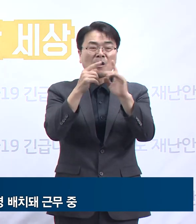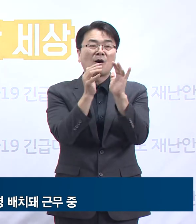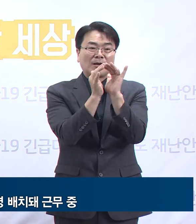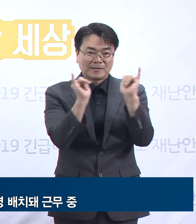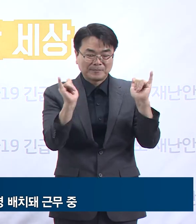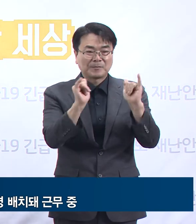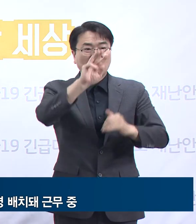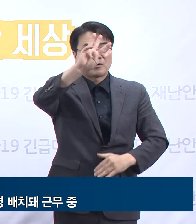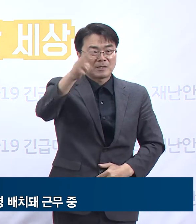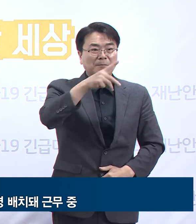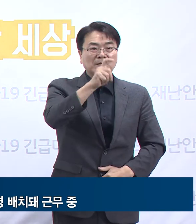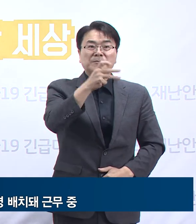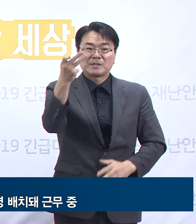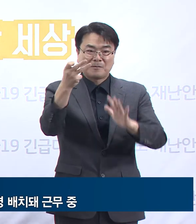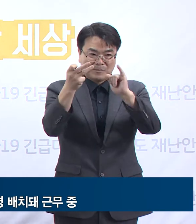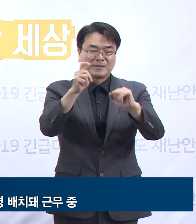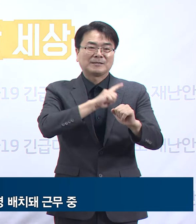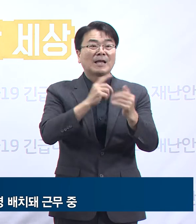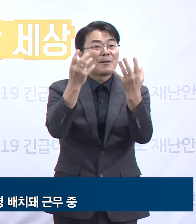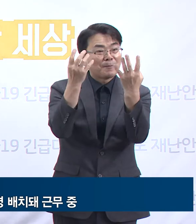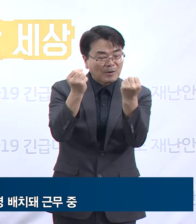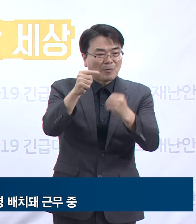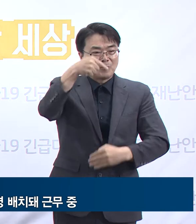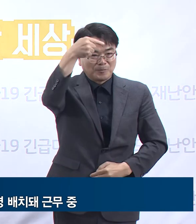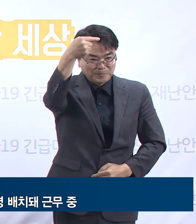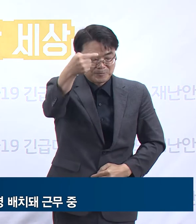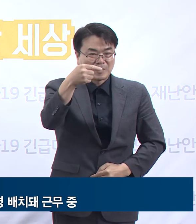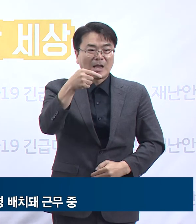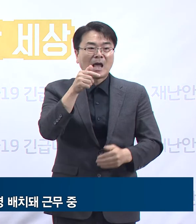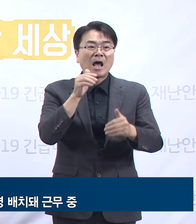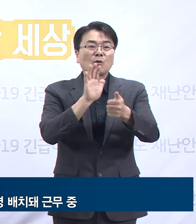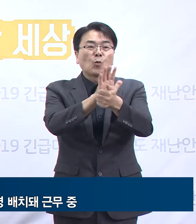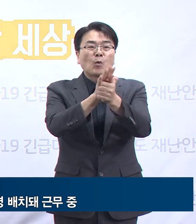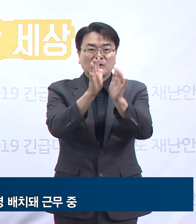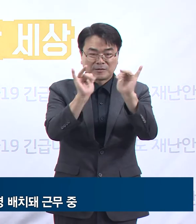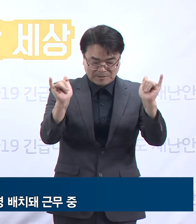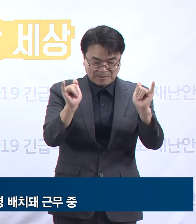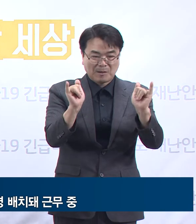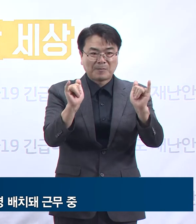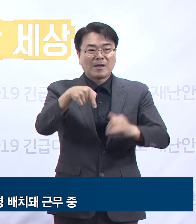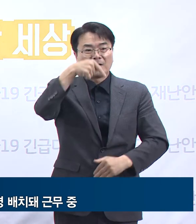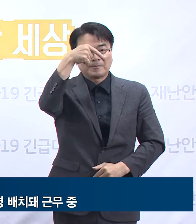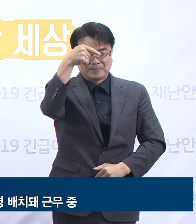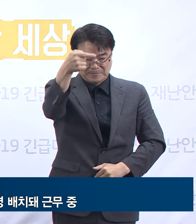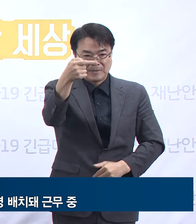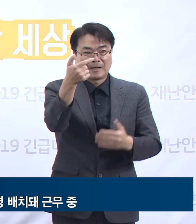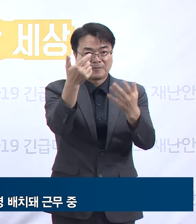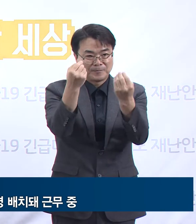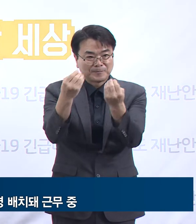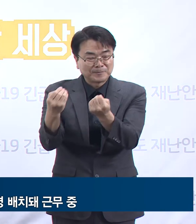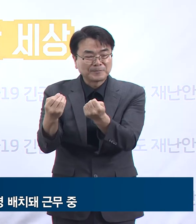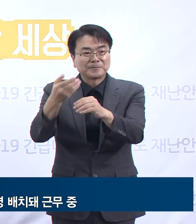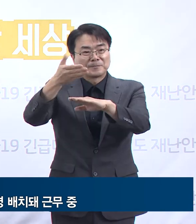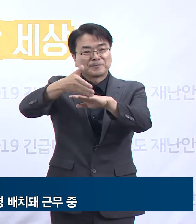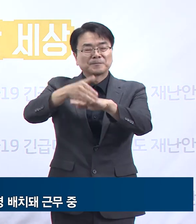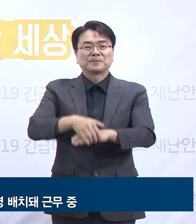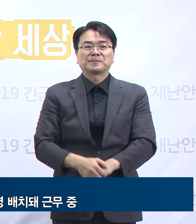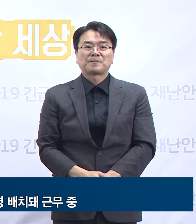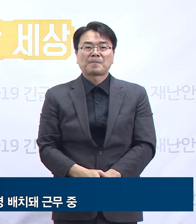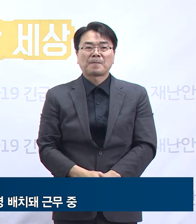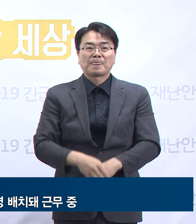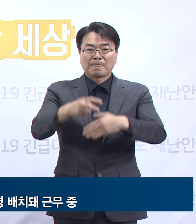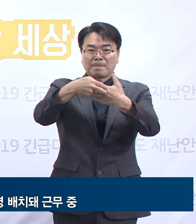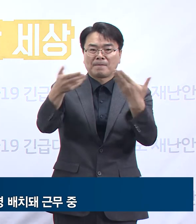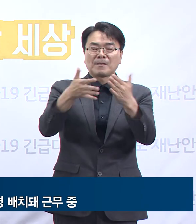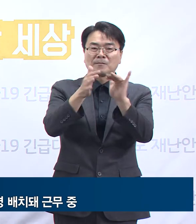313명으로 가장 많습니다. 그 다음 간호조무사 169명 순입니다. 현재 의료인력